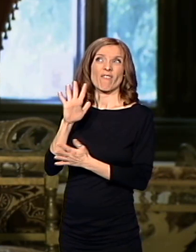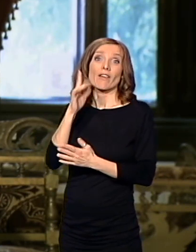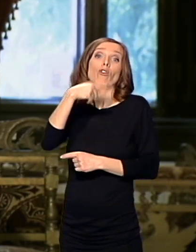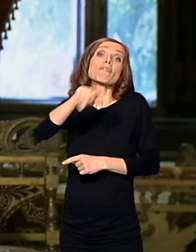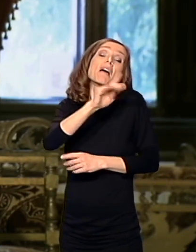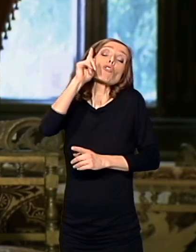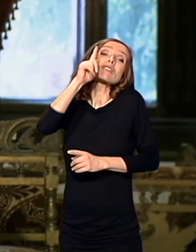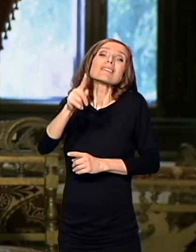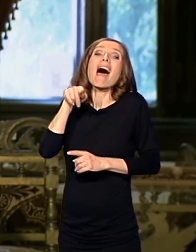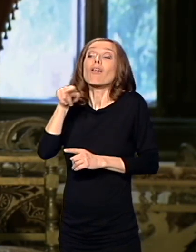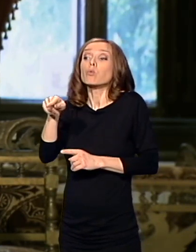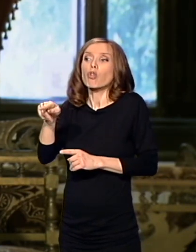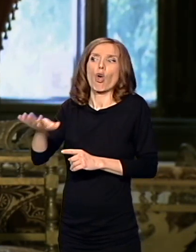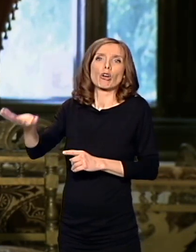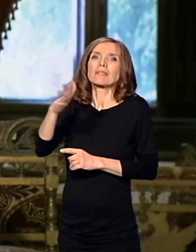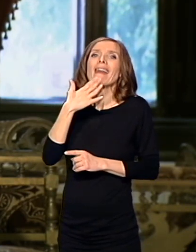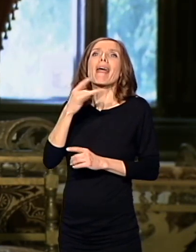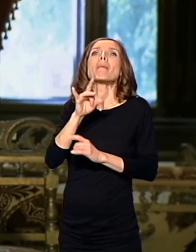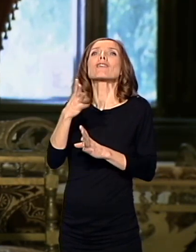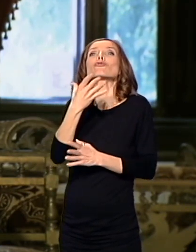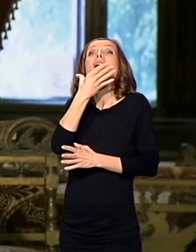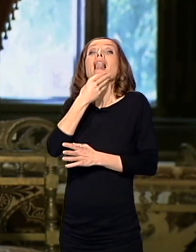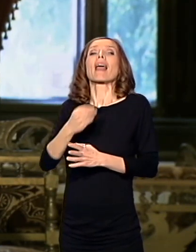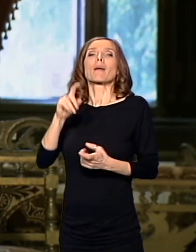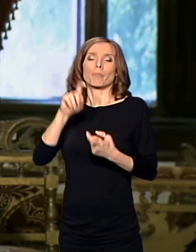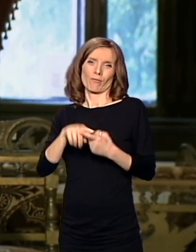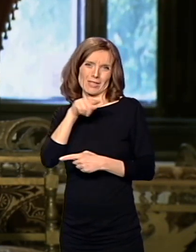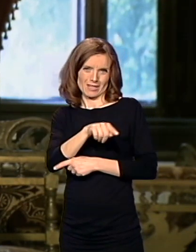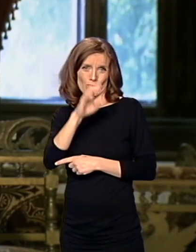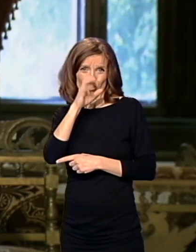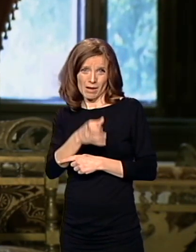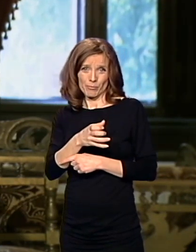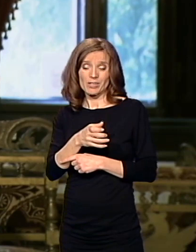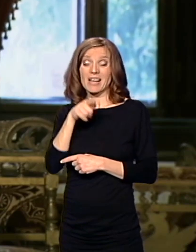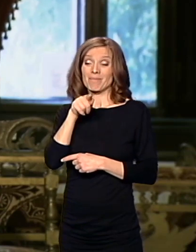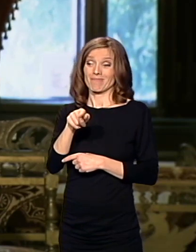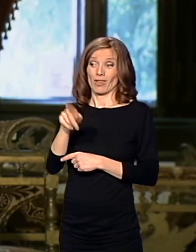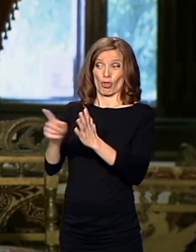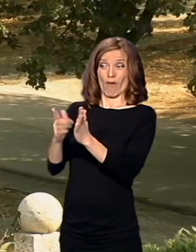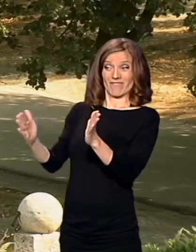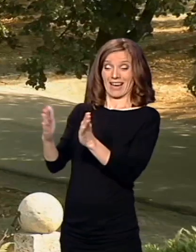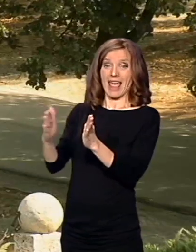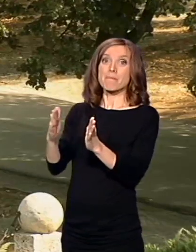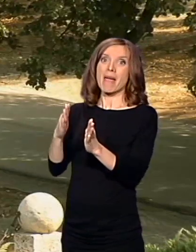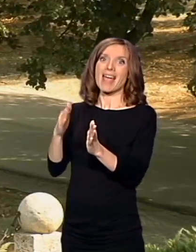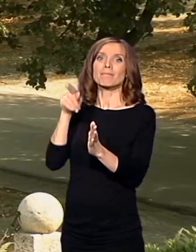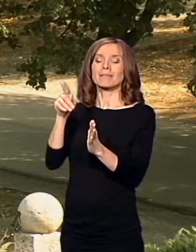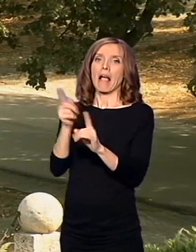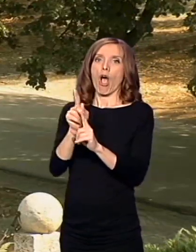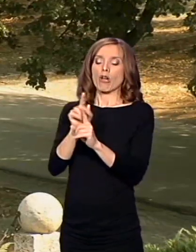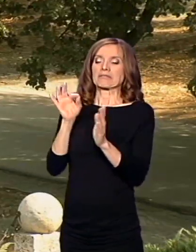zaopšte, da je to jedna velika mrlja u srmsko-bugarskim odnosima. Sada